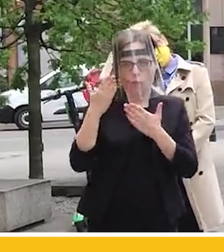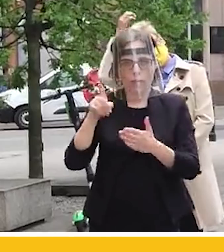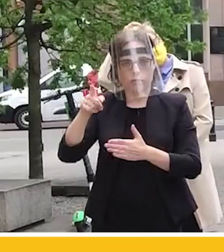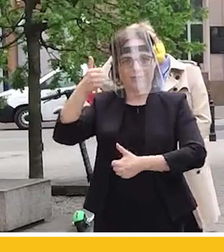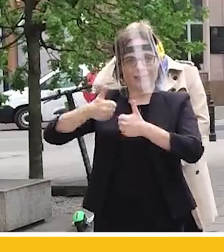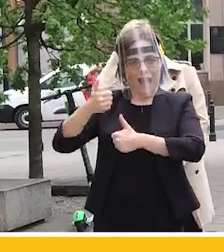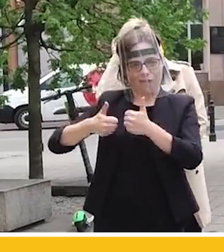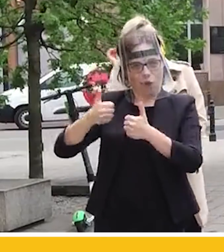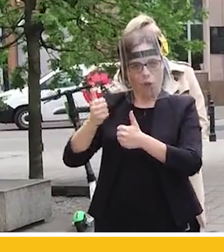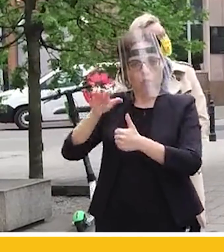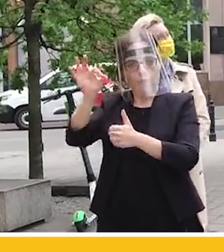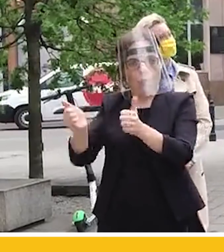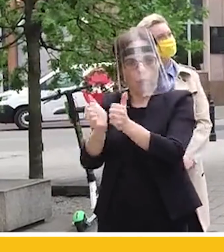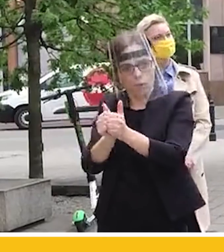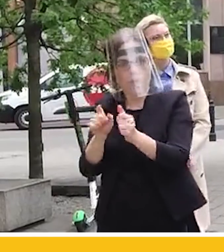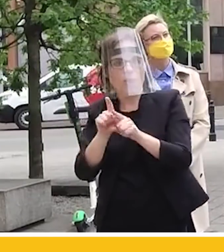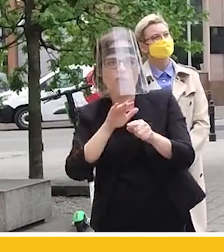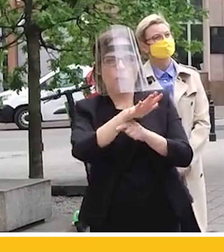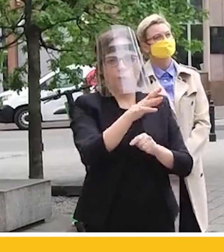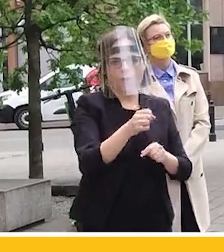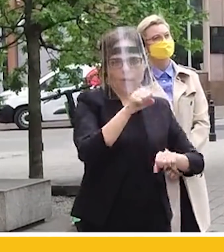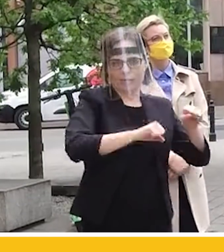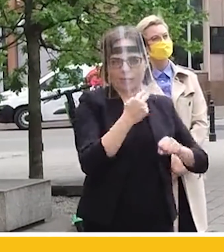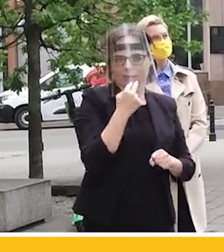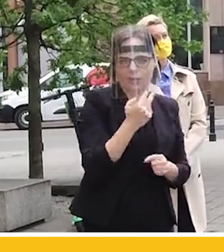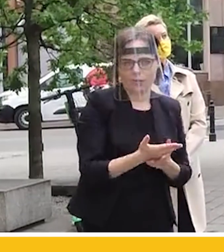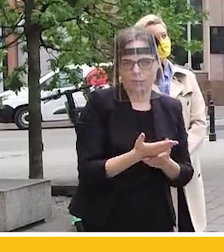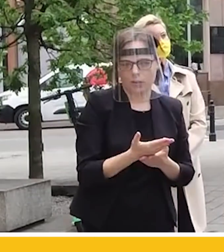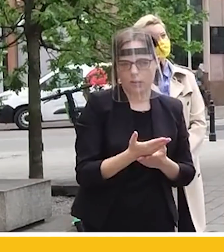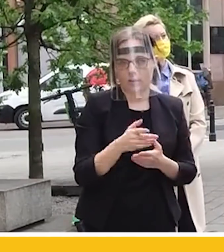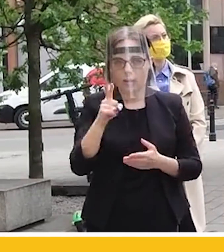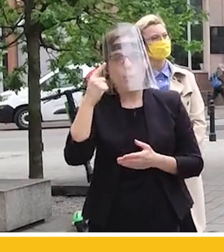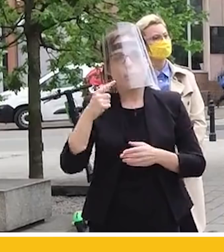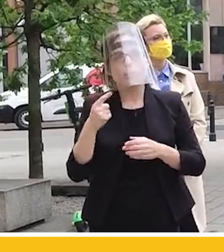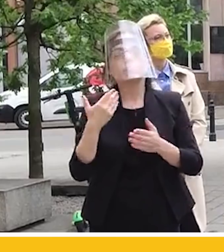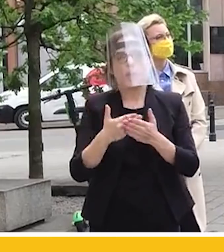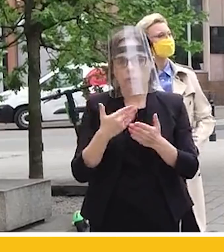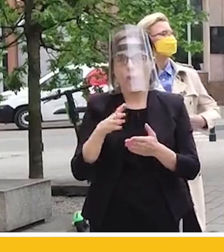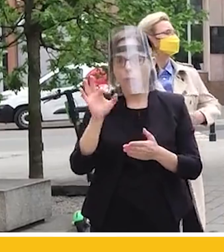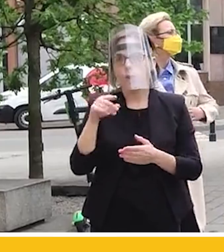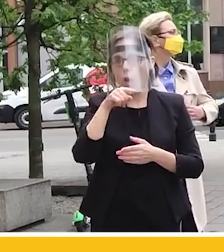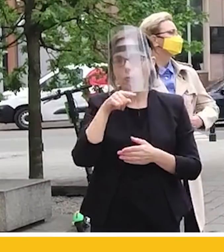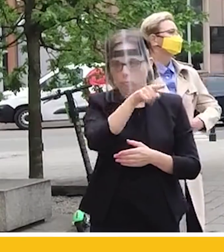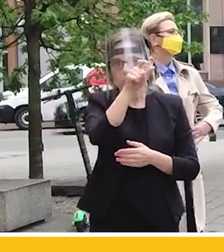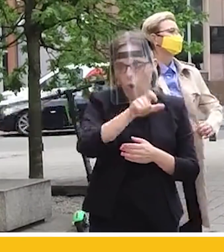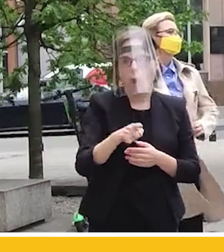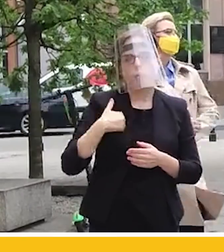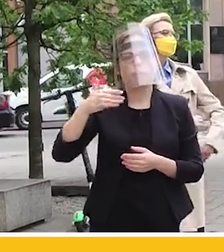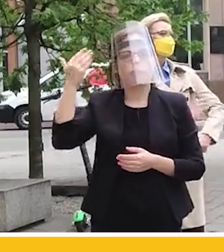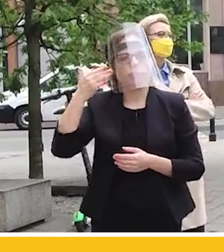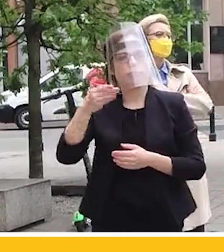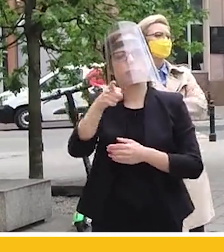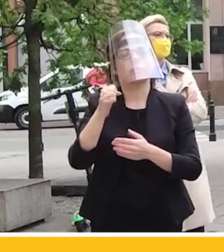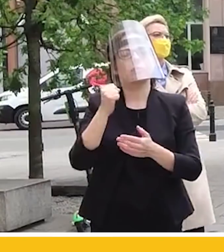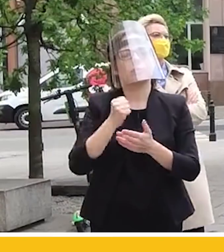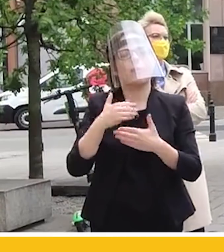który jednocześnie próbuje wpływać na sędziego. Przypomnę tutaj, że był posłem sprawodawcą ustawy zmieniającej sposób przeprowadzania wyborów prezydenta. Natomiast